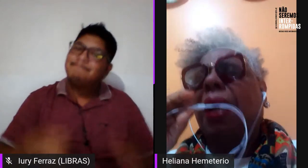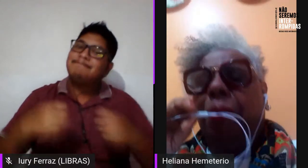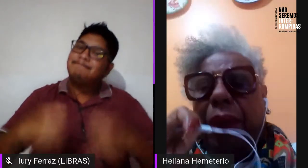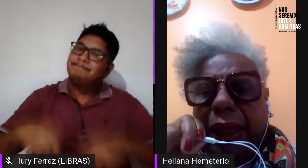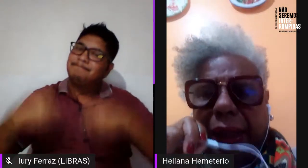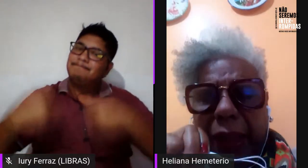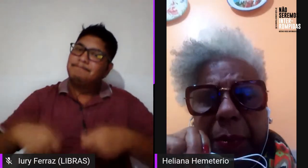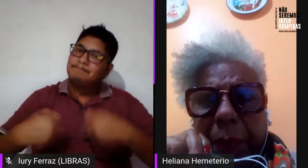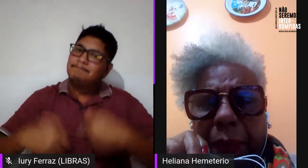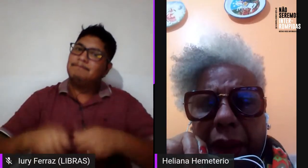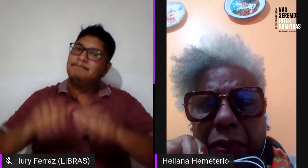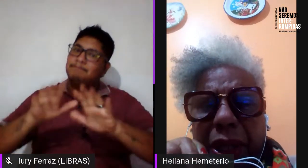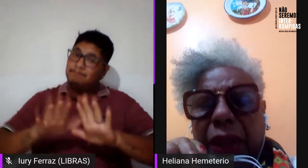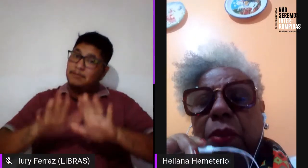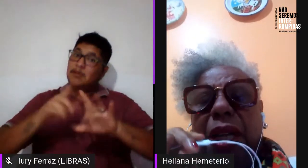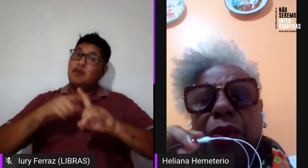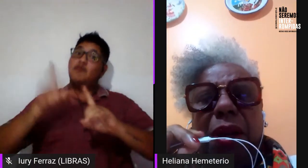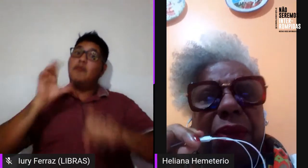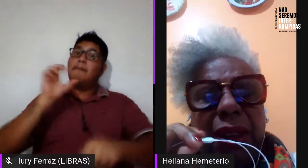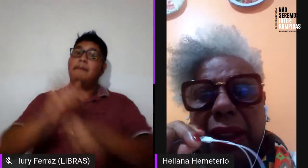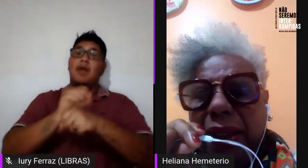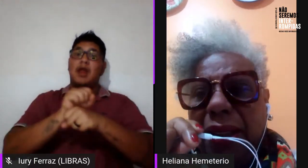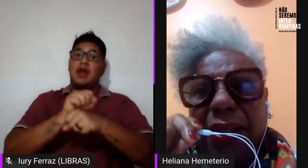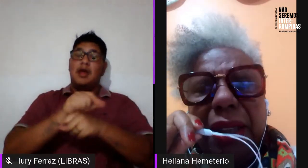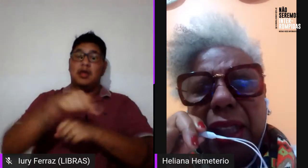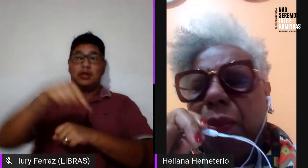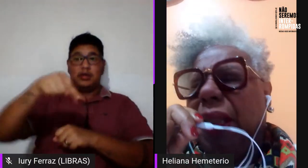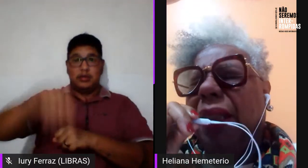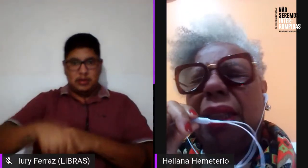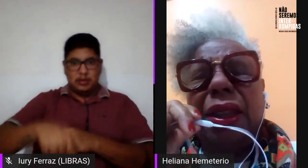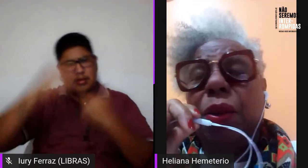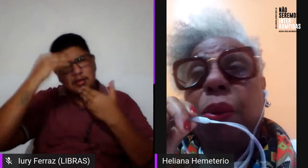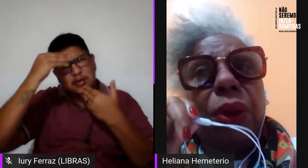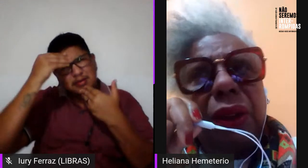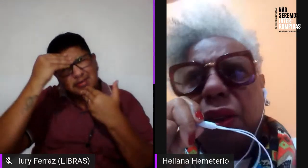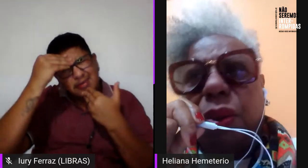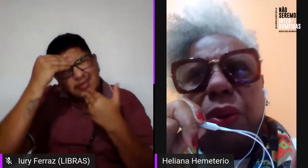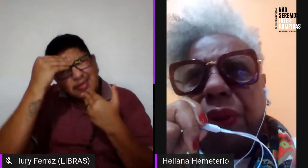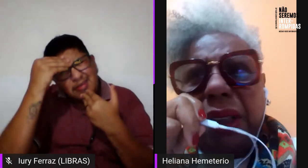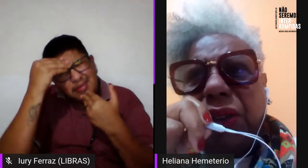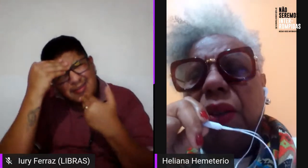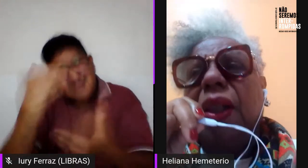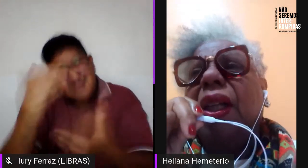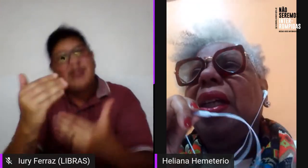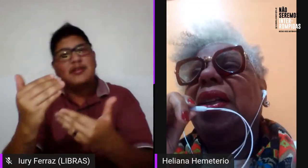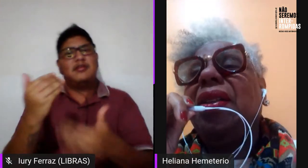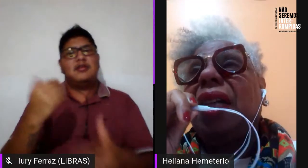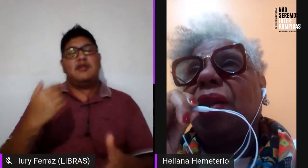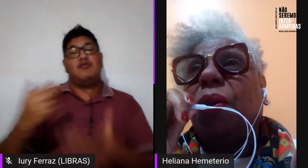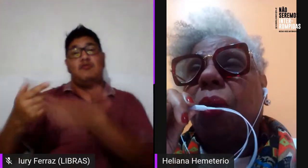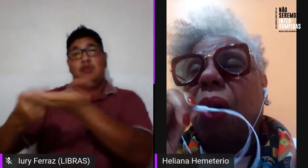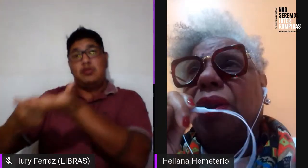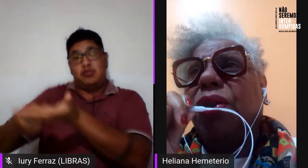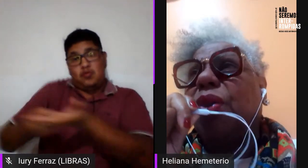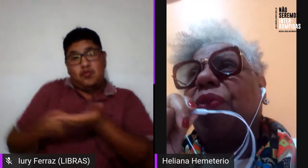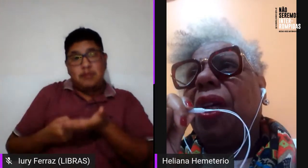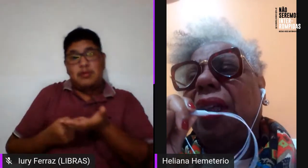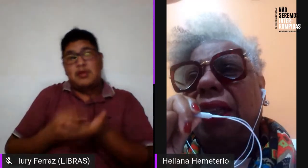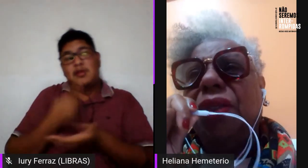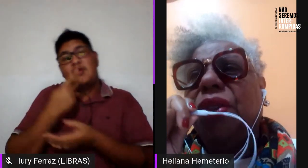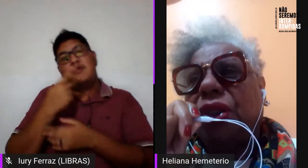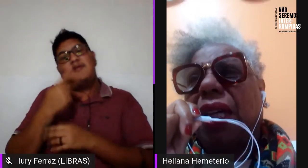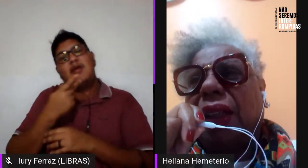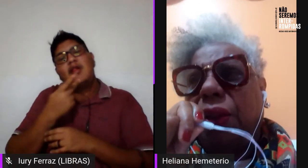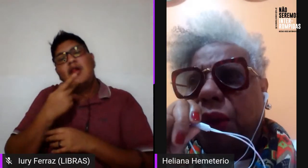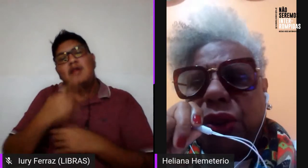Eu vou parar por aqui, falando mais uma vez, agradecendo, agradecendo muito esse convite e dizer o quanto eu estou